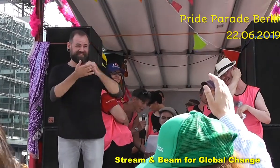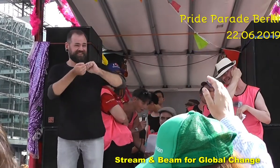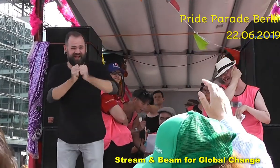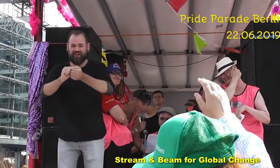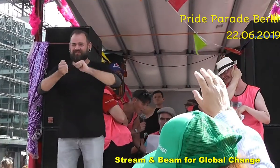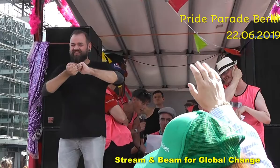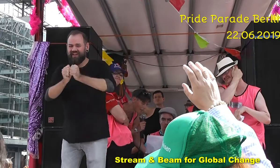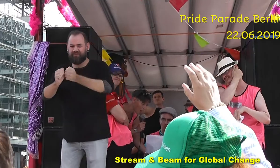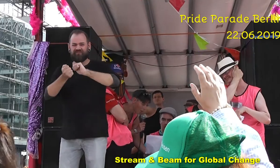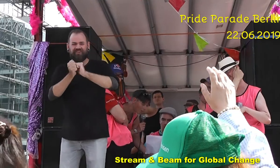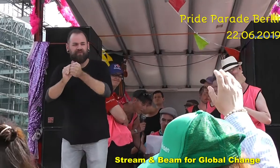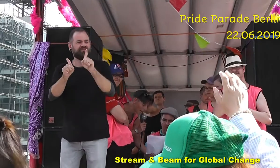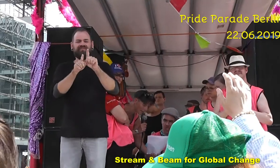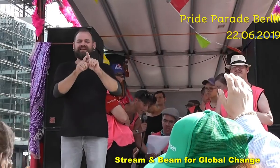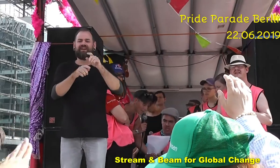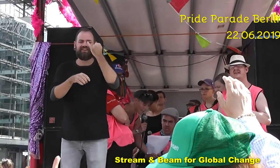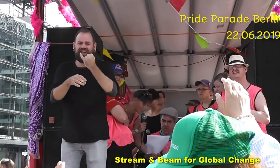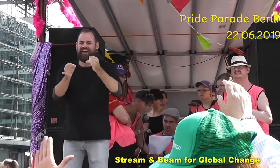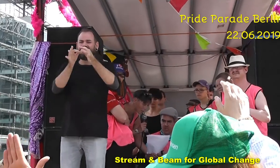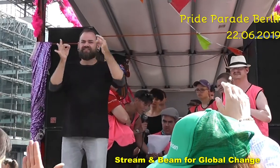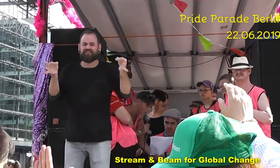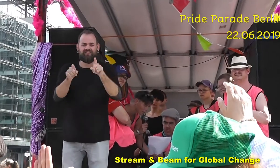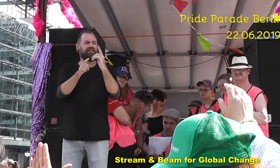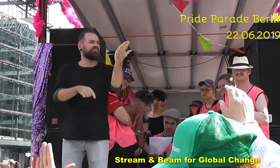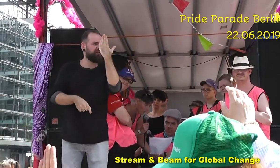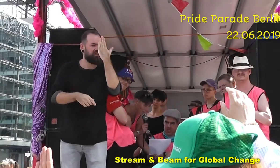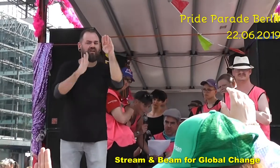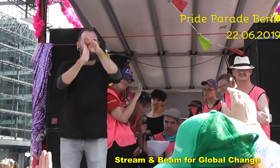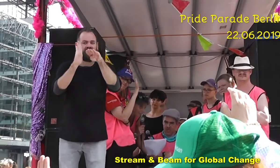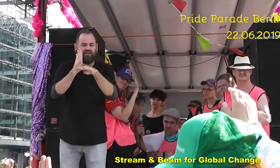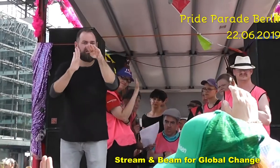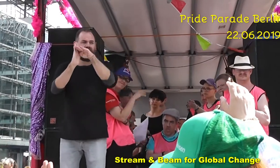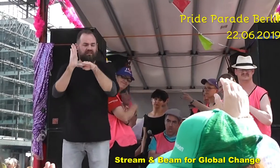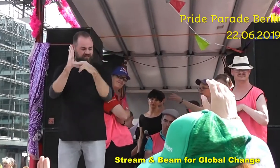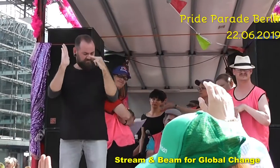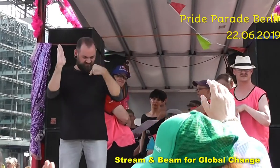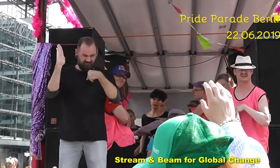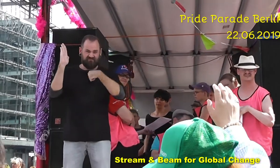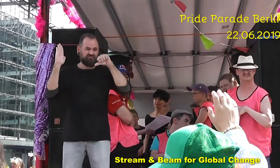jeden Tag führen, weil die Norm sagt, dass sie nicht gut sind, so wie sie sind.